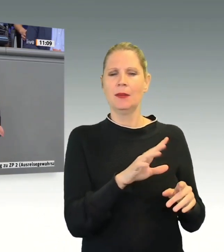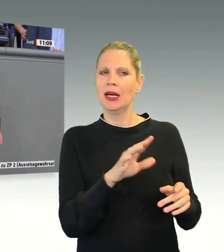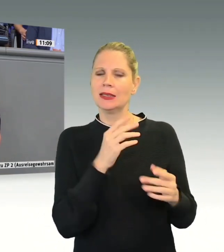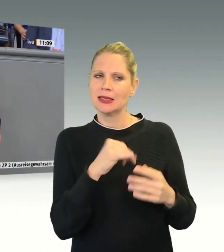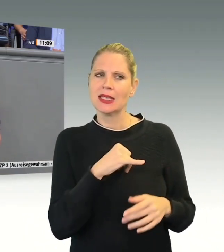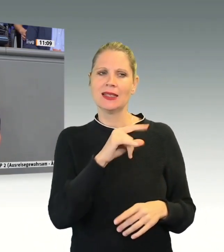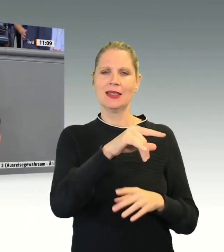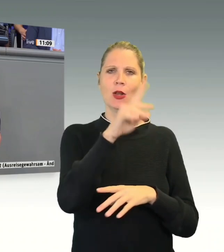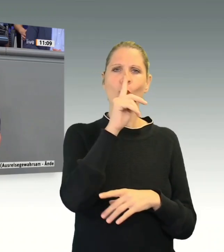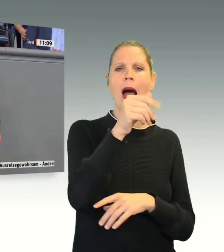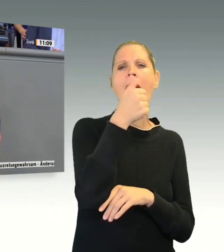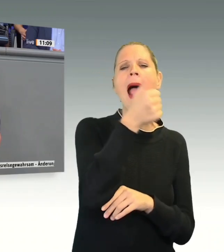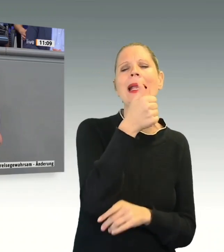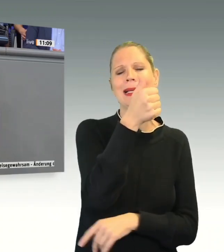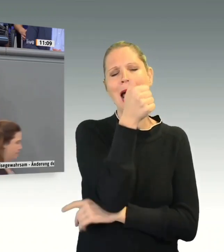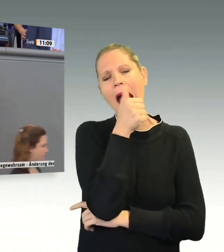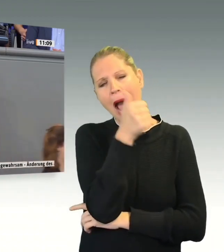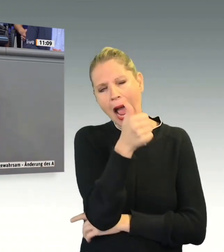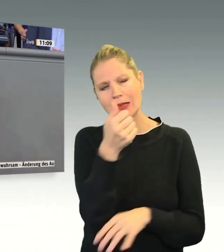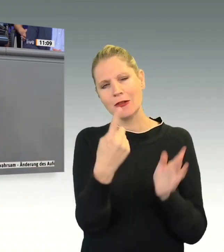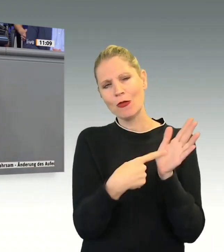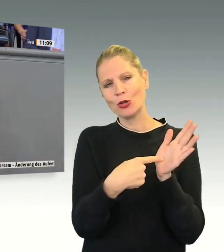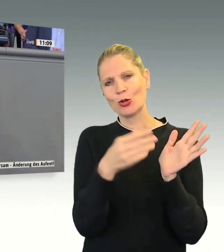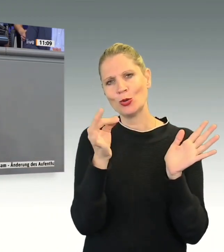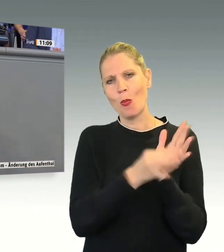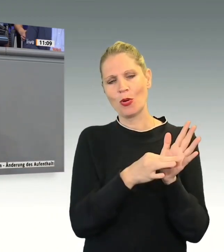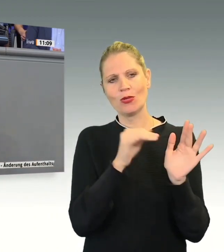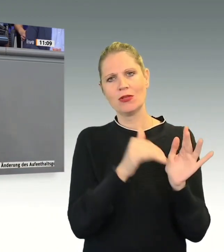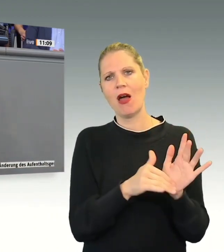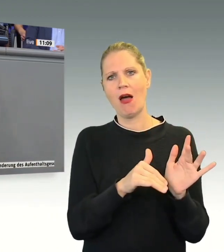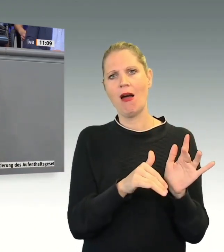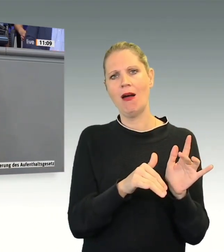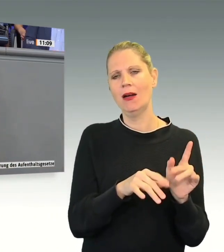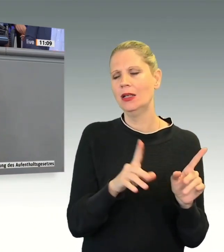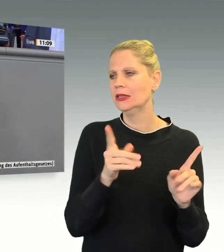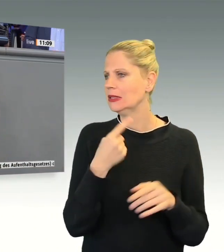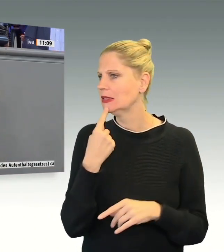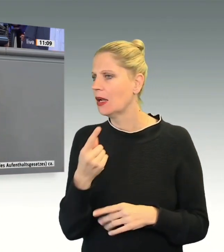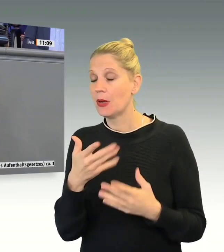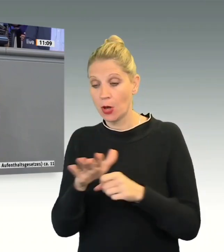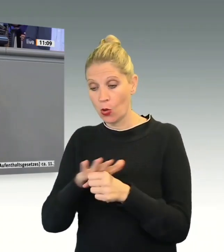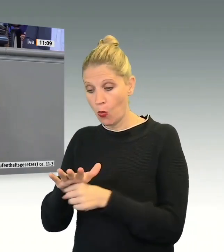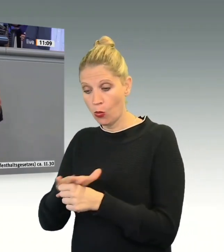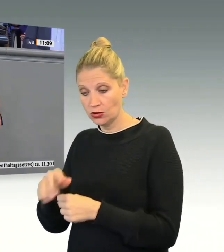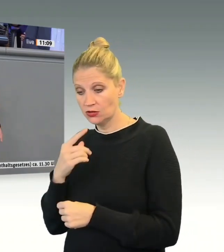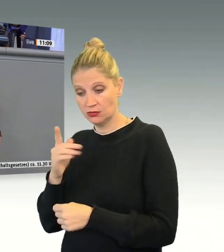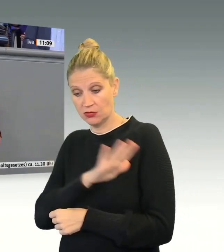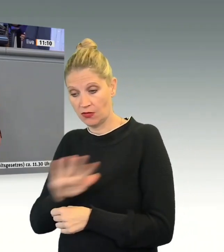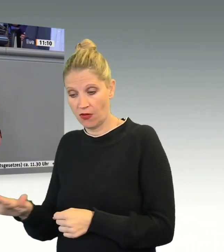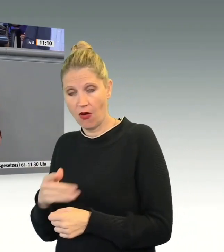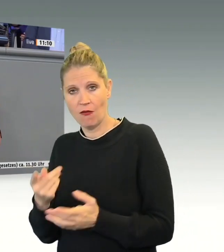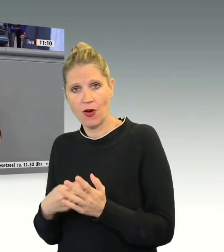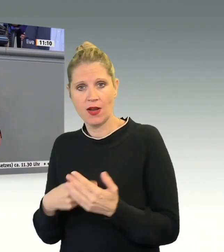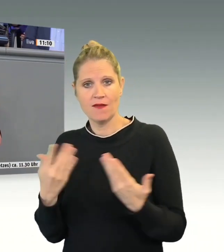aktuellen Debatte hier herausgreifen. Sie stellen nicht in den Mittelpunkt die nachvollziehbare Forderung der Kommunen, eine dauerhafte finanzielle faire